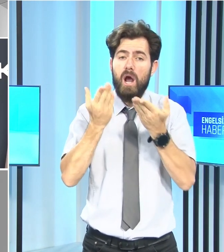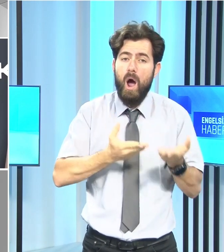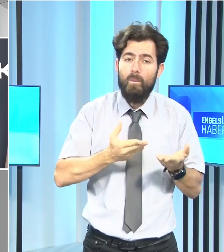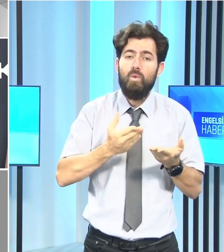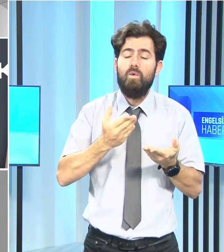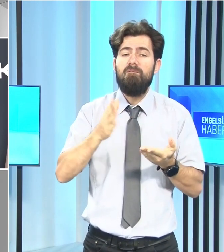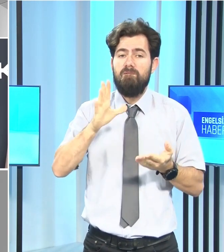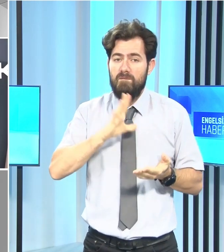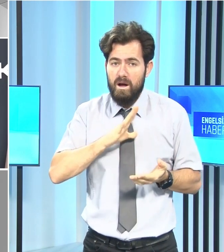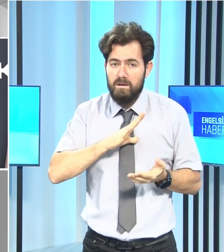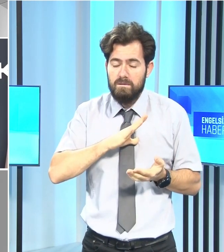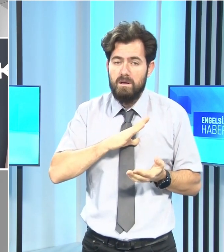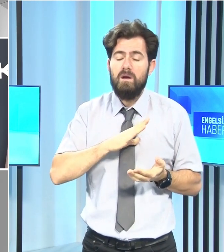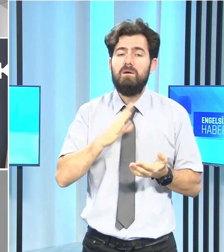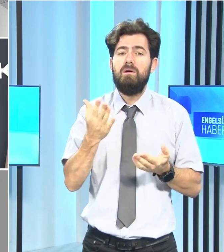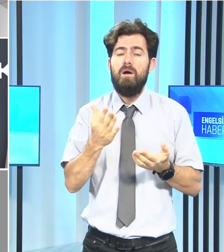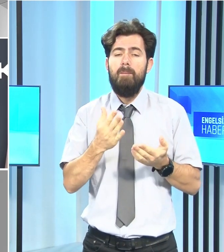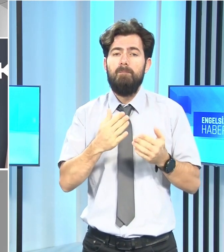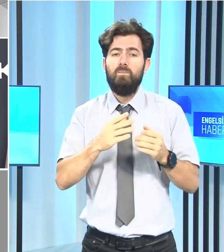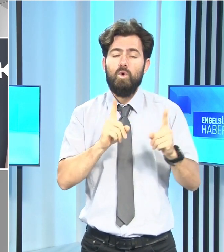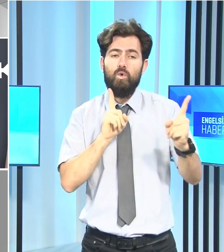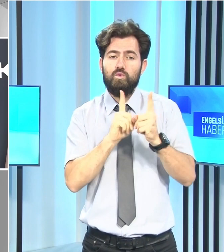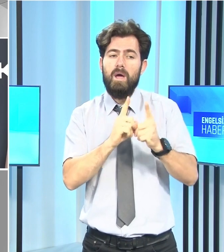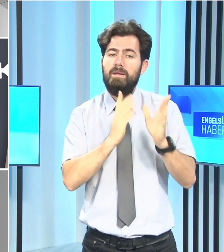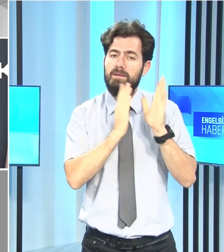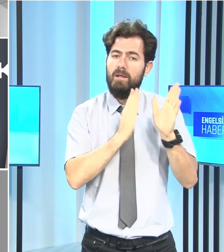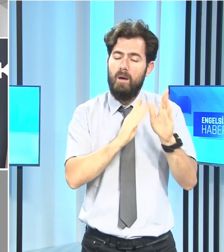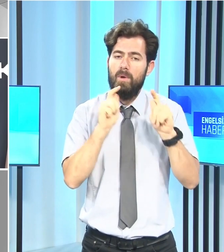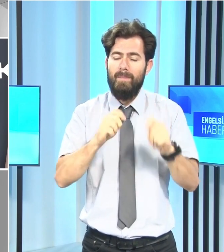müzakerelere başlamayacaklarını vurguladı.